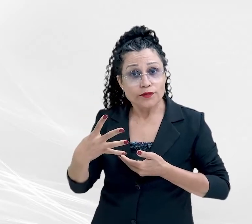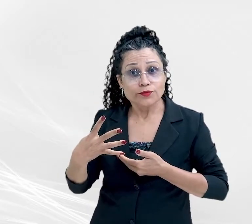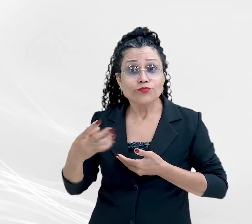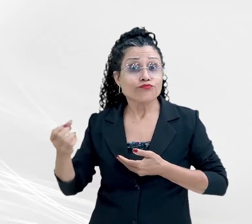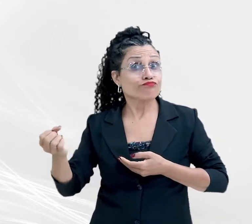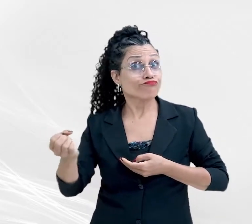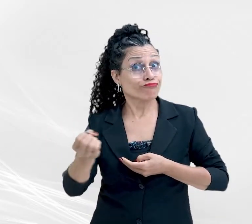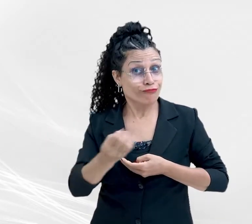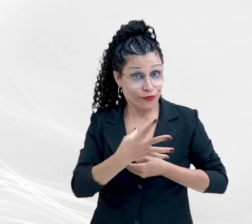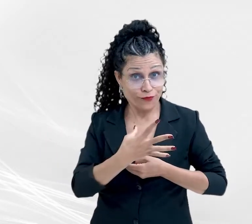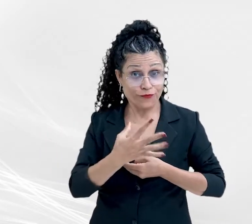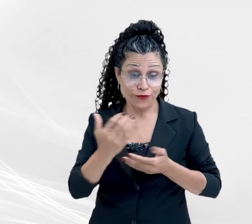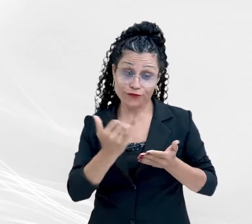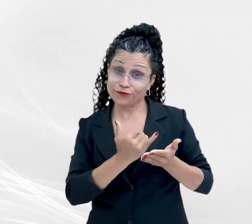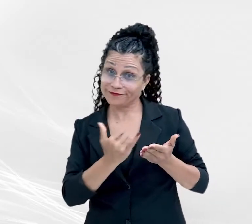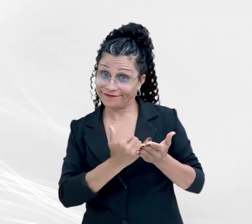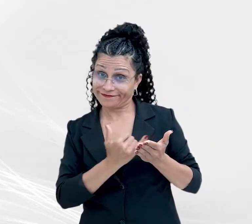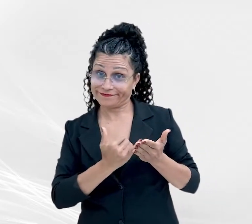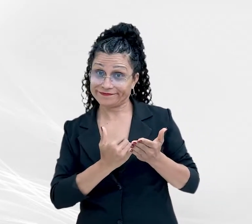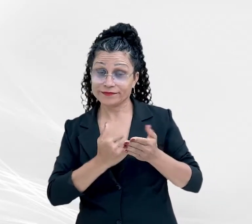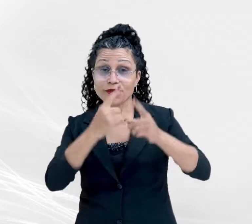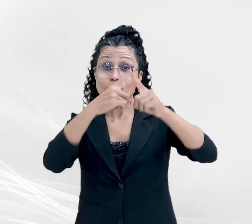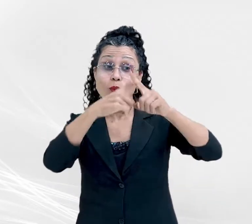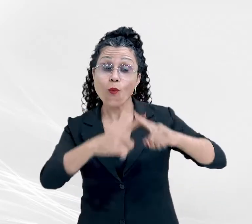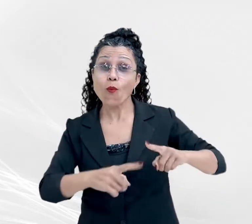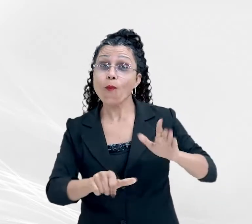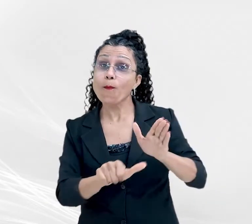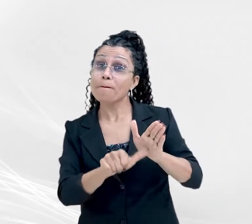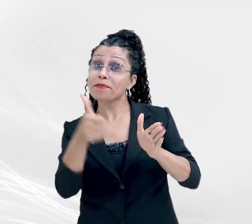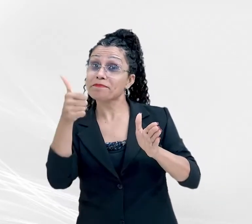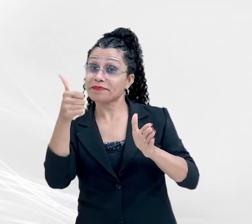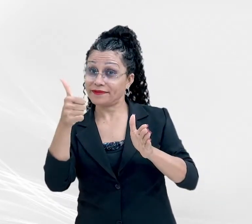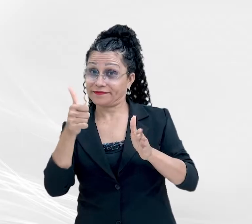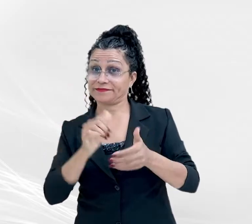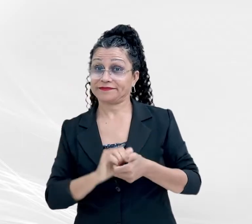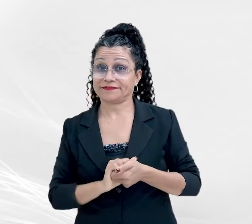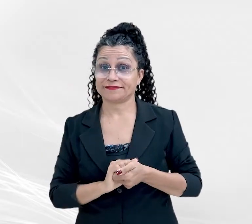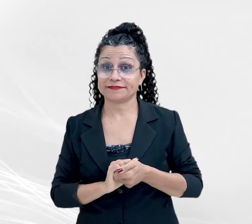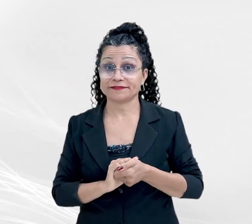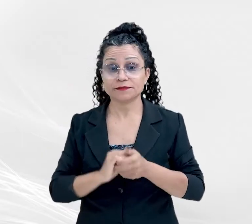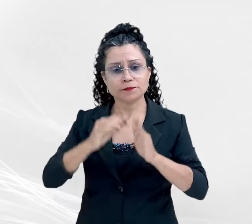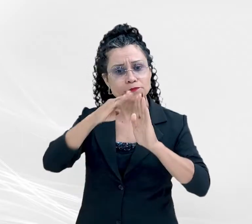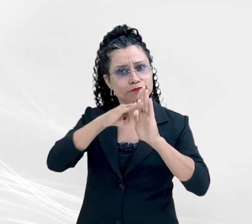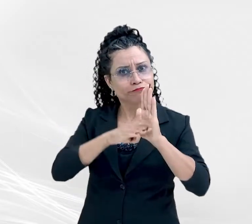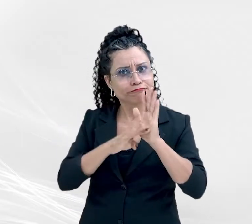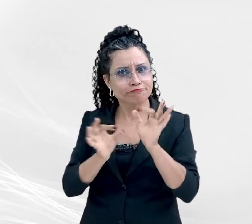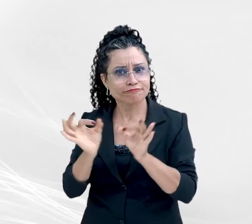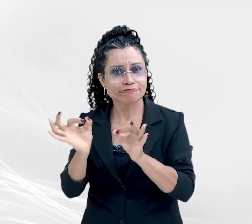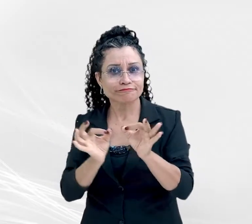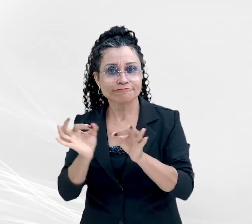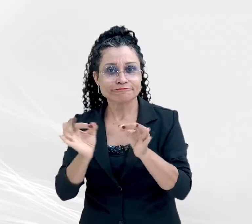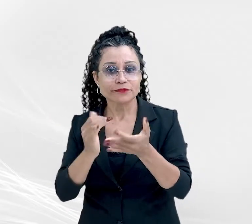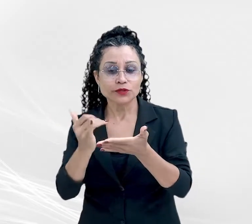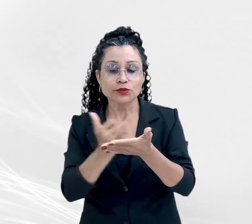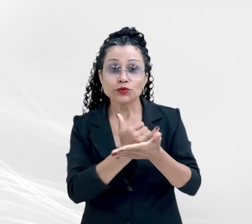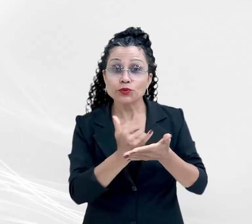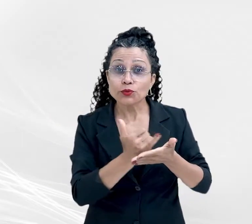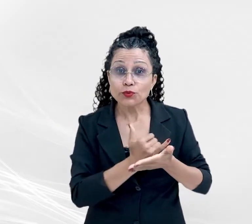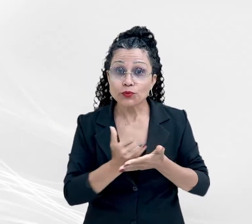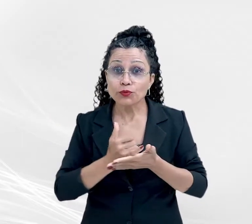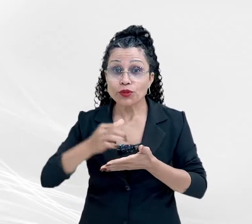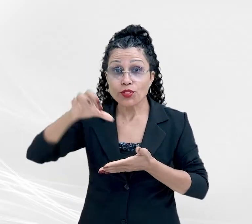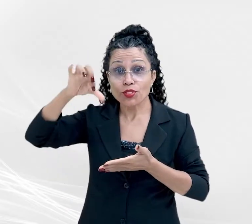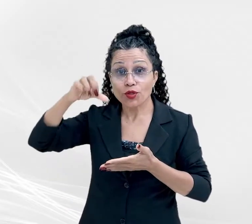inéditas, ou seja, concorrem pela primeira vez. Os programas e projetos foram inscritos em nove